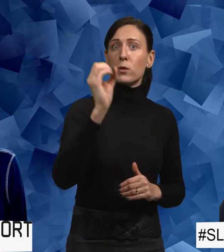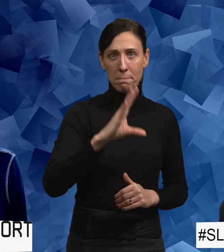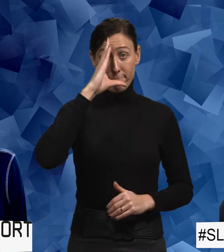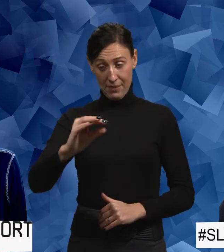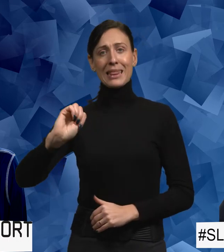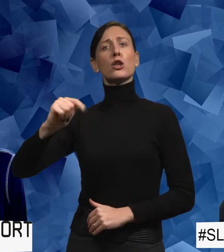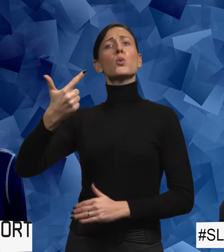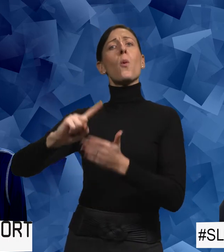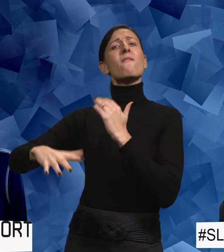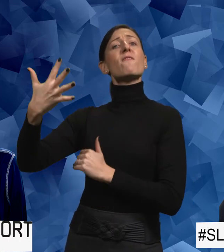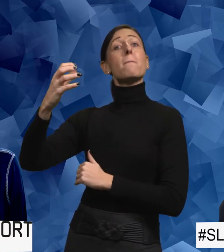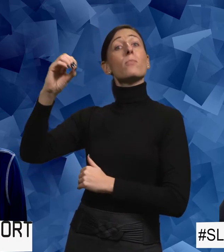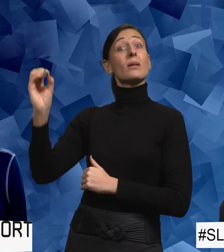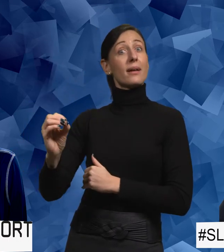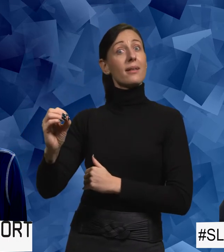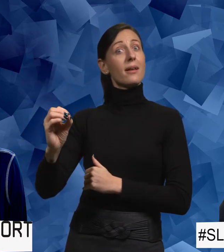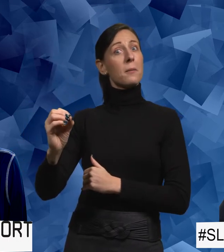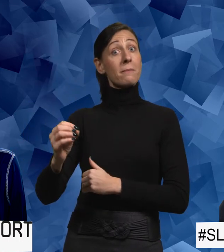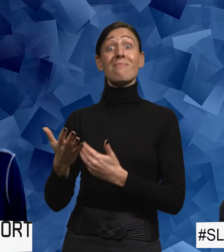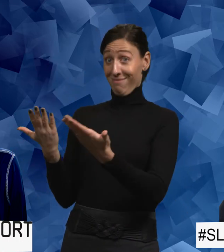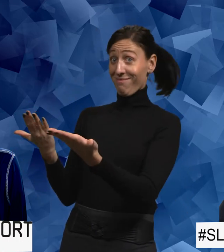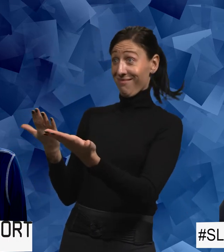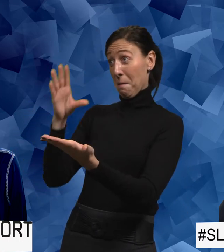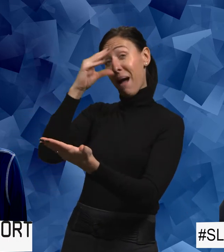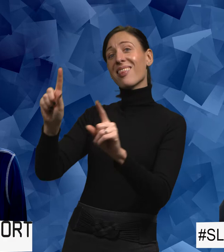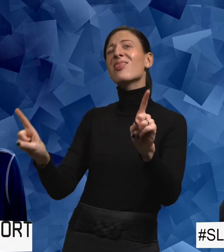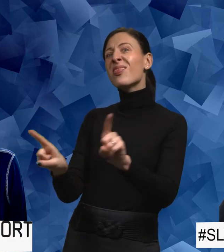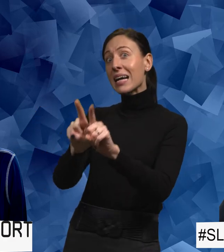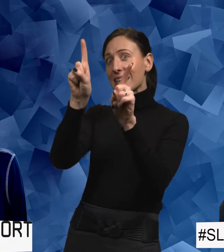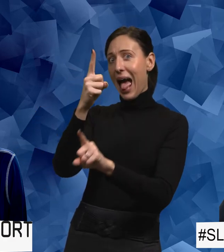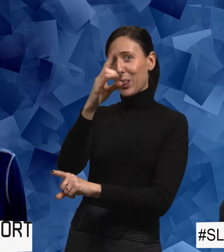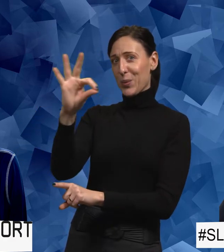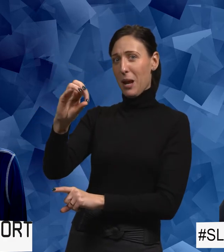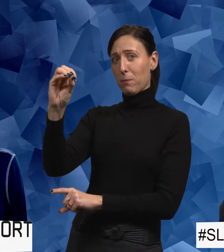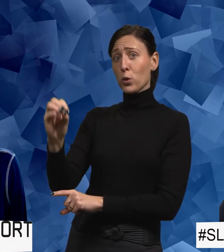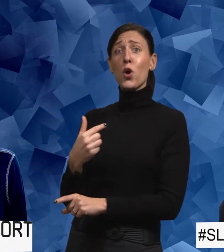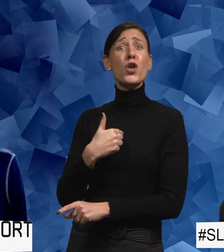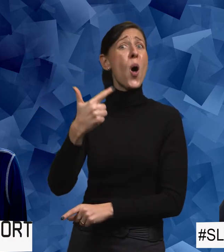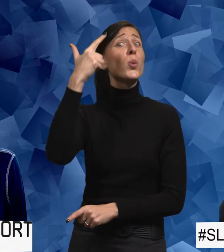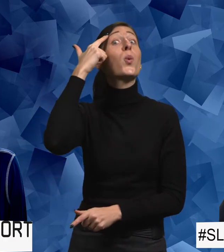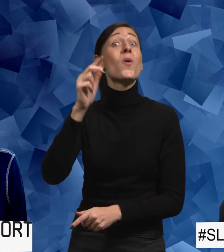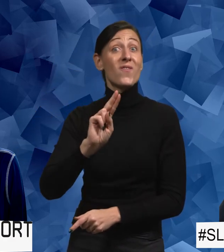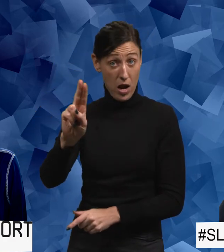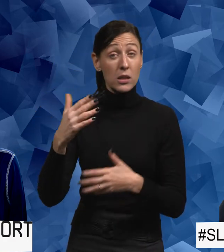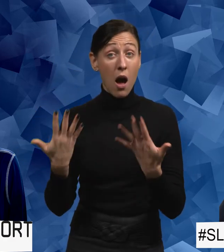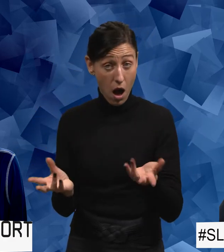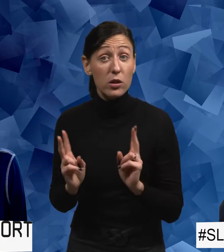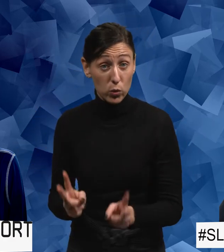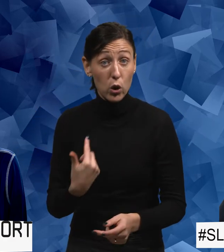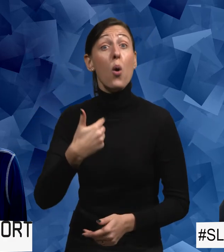män ja, 97,5 procent. Ja, jag tänkte att det var ju nästan hundra på dem. Och ja, jag tror faktiskt att det är så. Jag tror att det